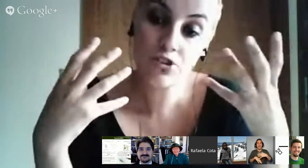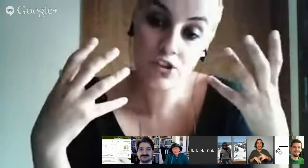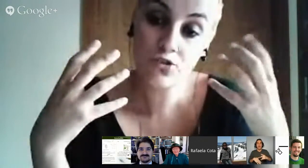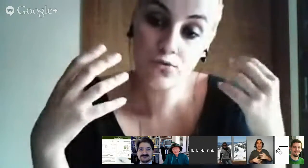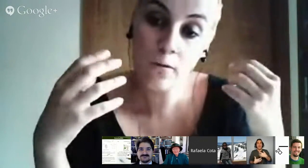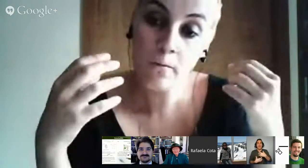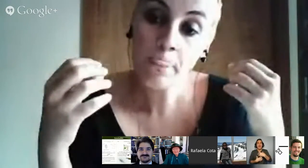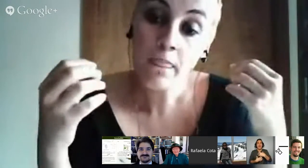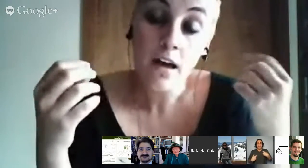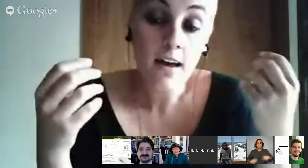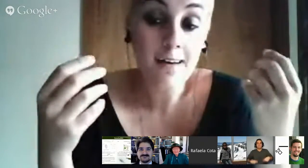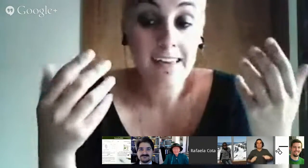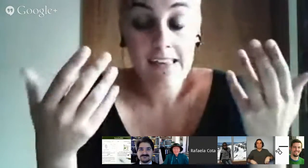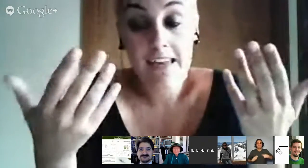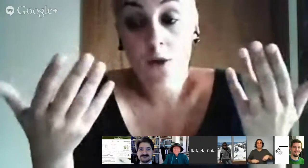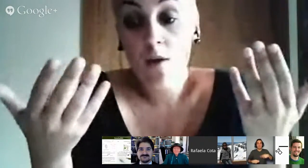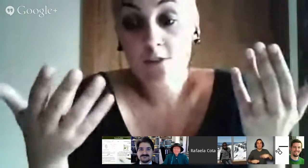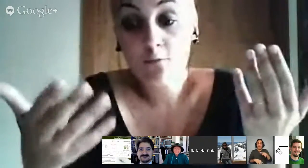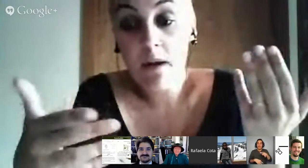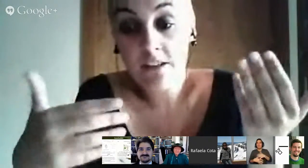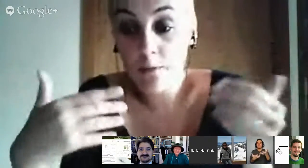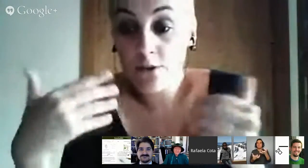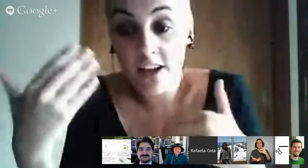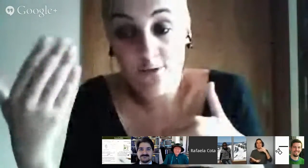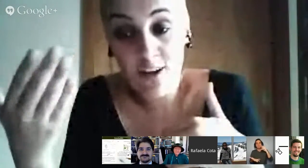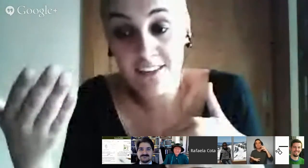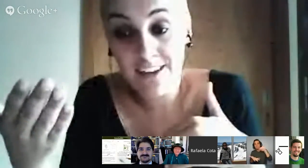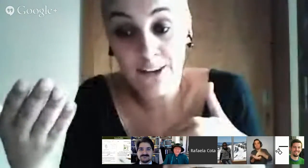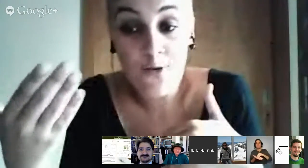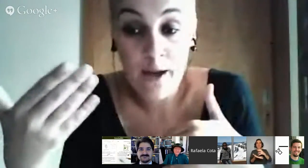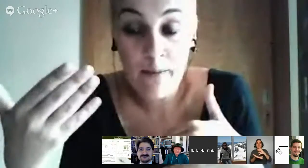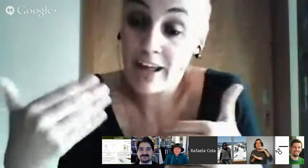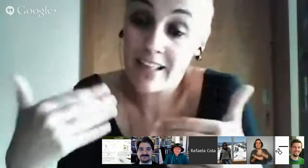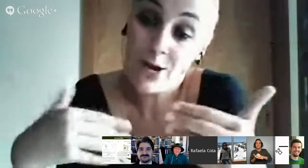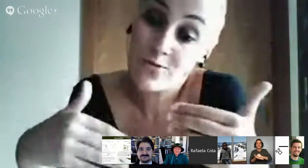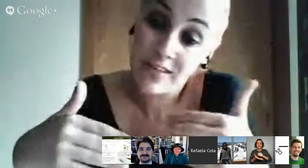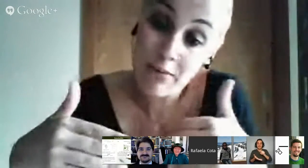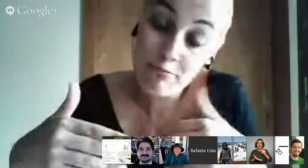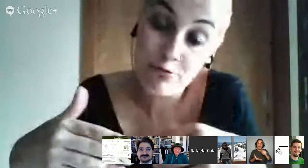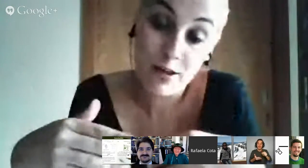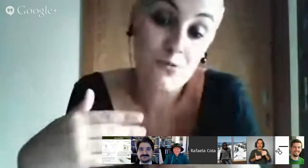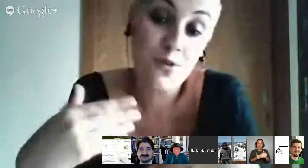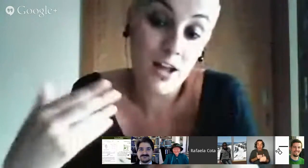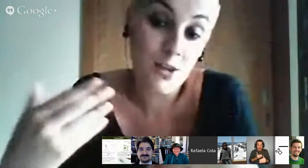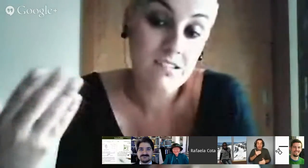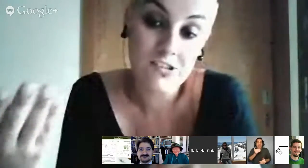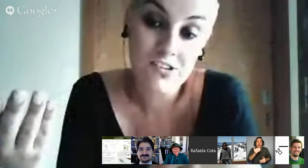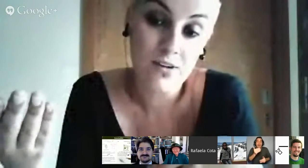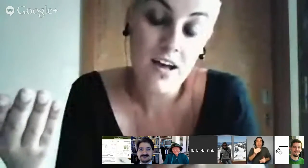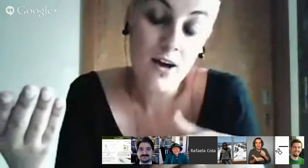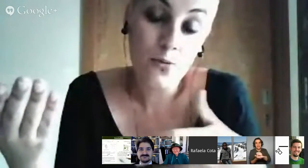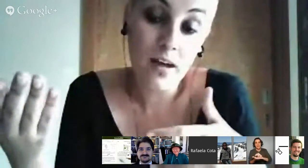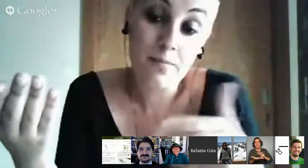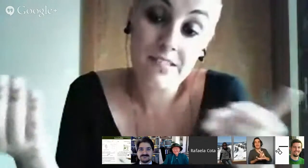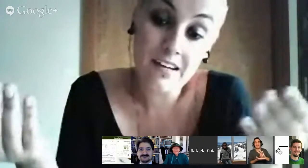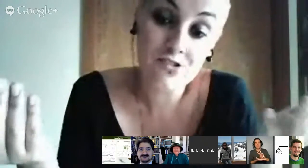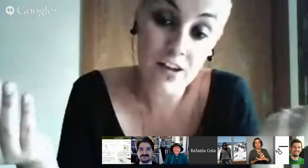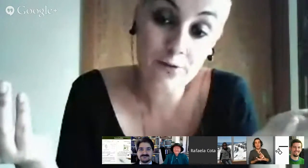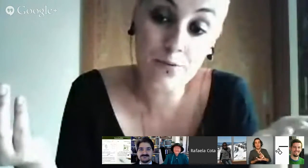registro que é quase um passo para o signwriting não é porque ela não o sabe porque em Portugal não existe apesar de estar no